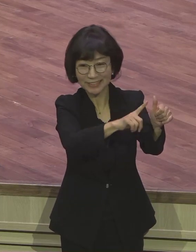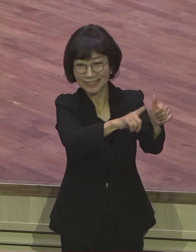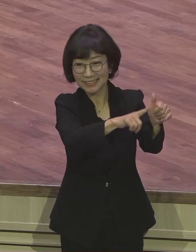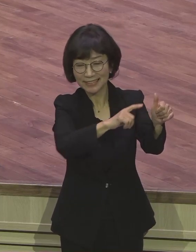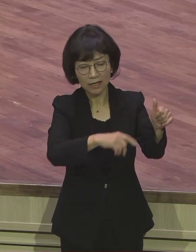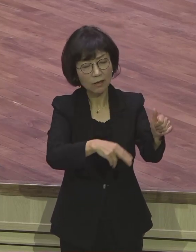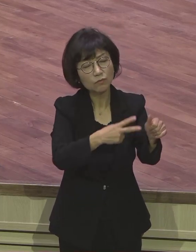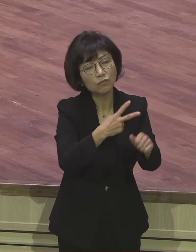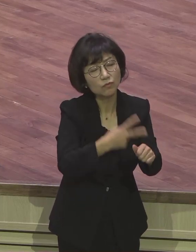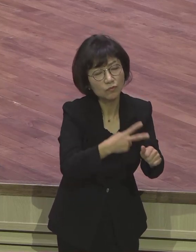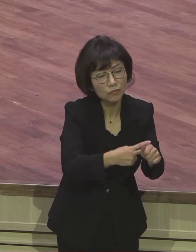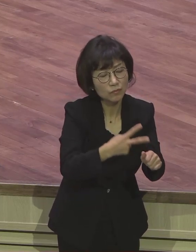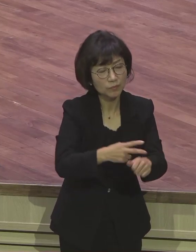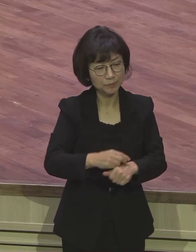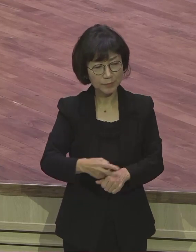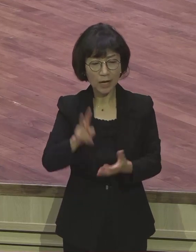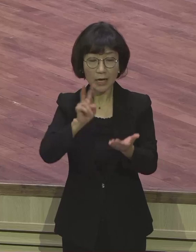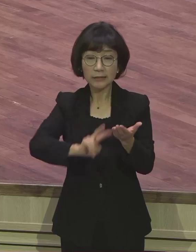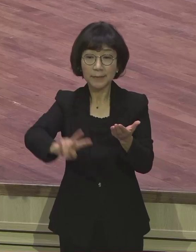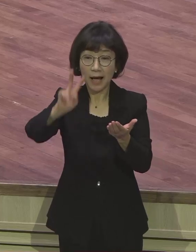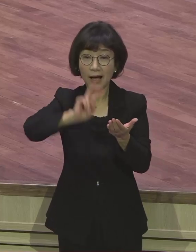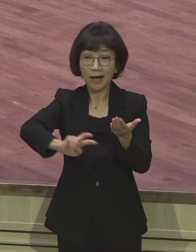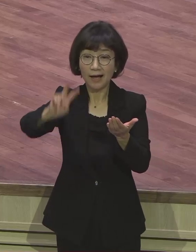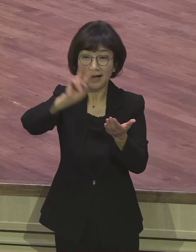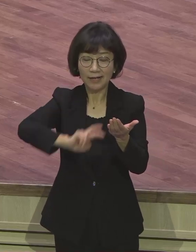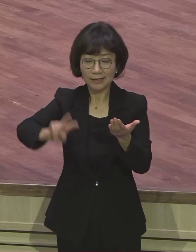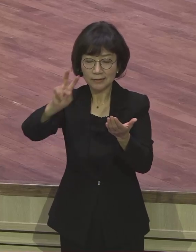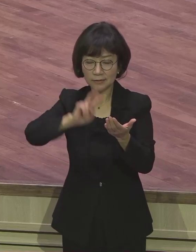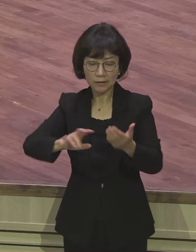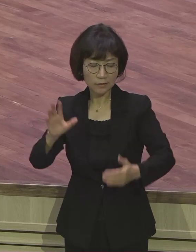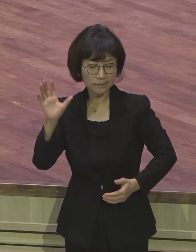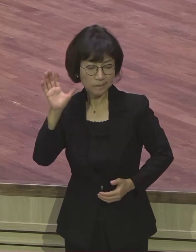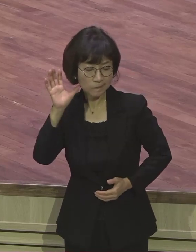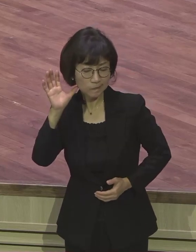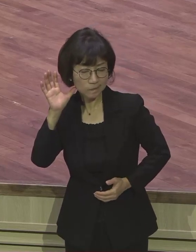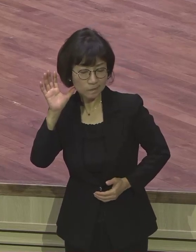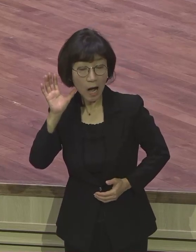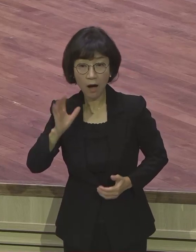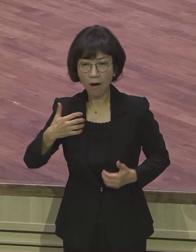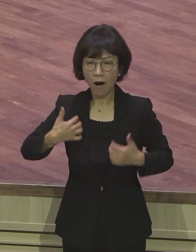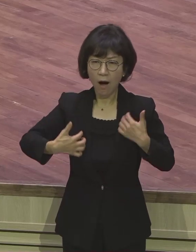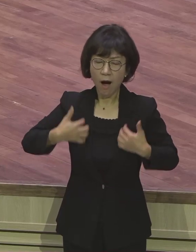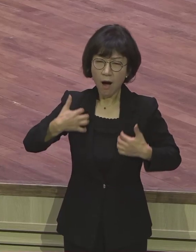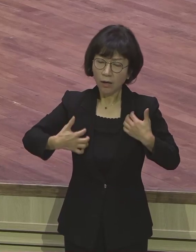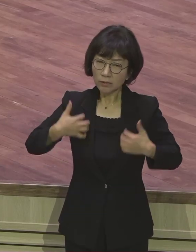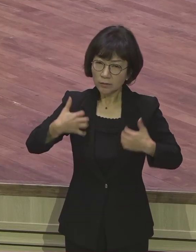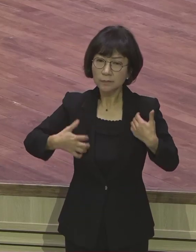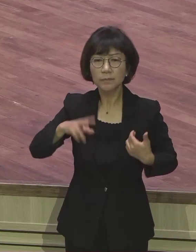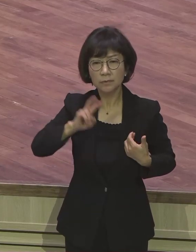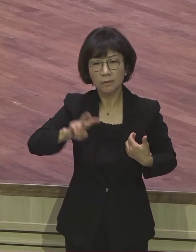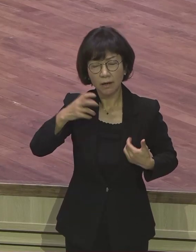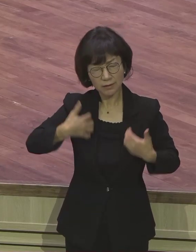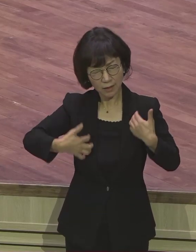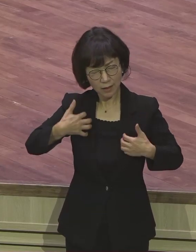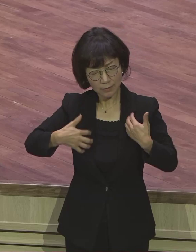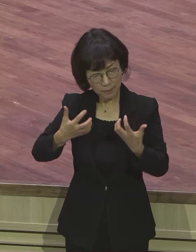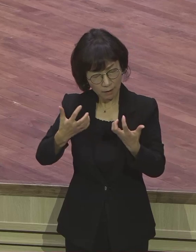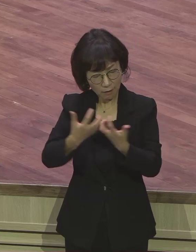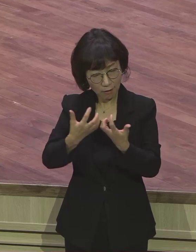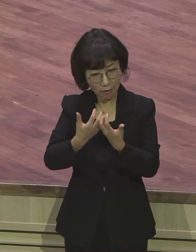선생님의 음악은 기쁨으로만 가득 차 있는 이유가 무엇입니까?